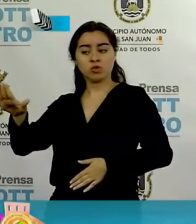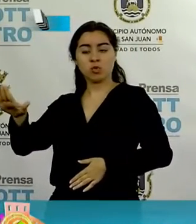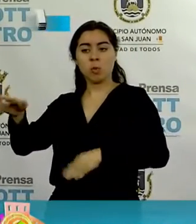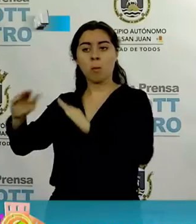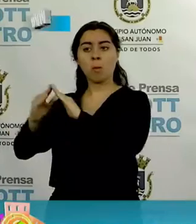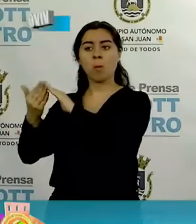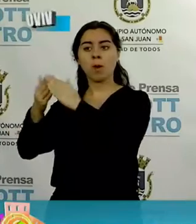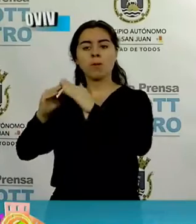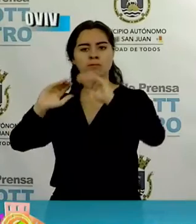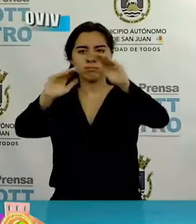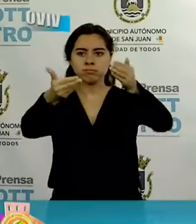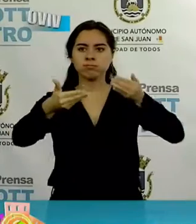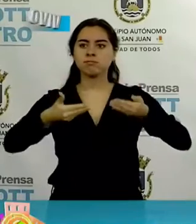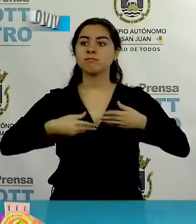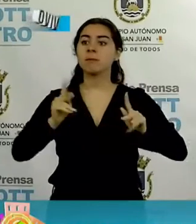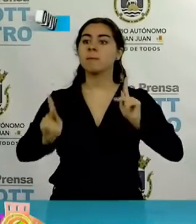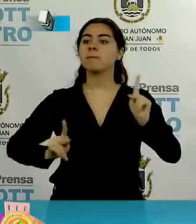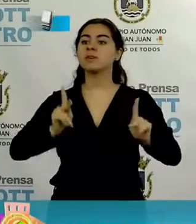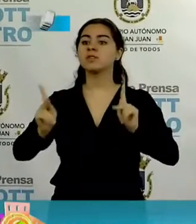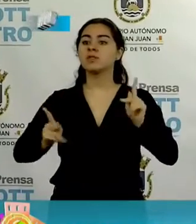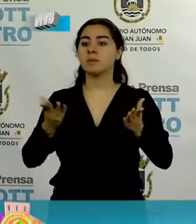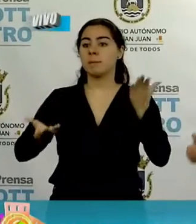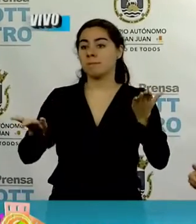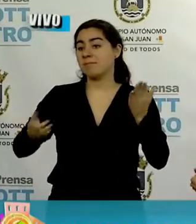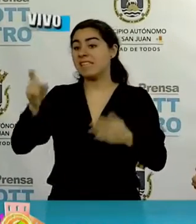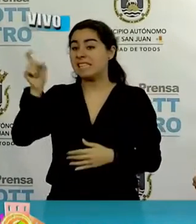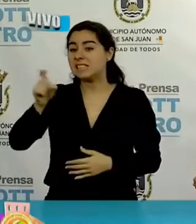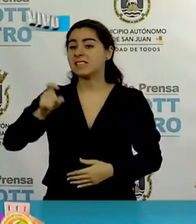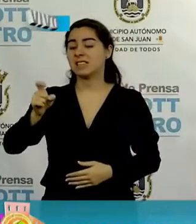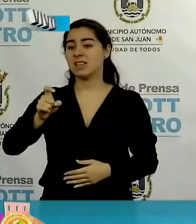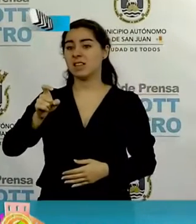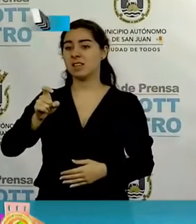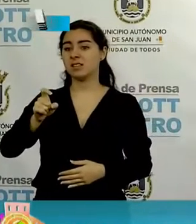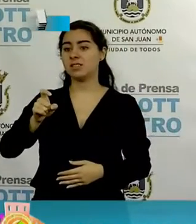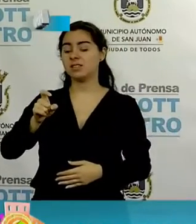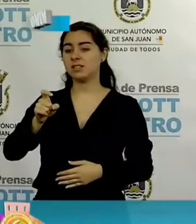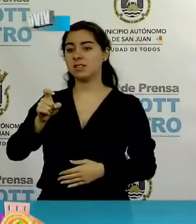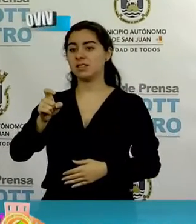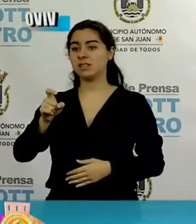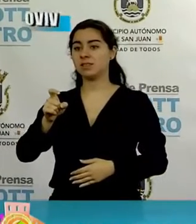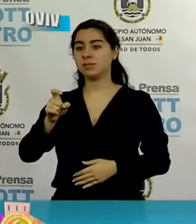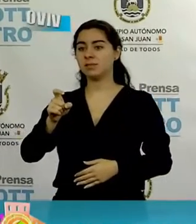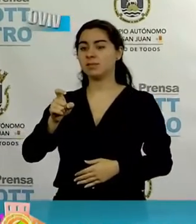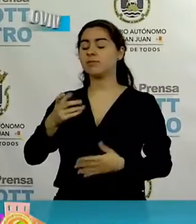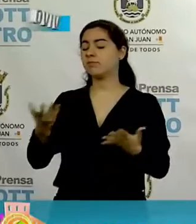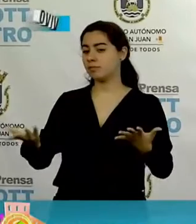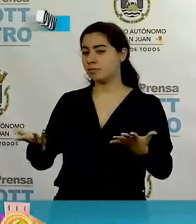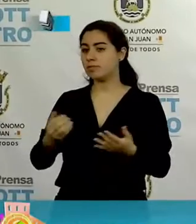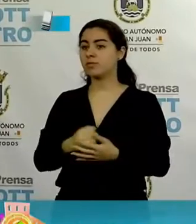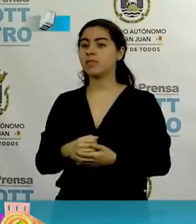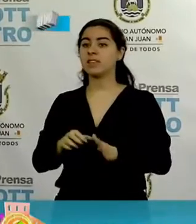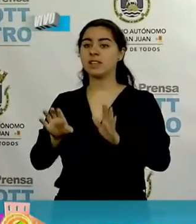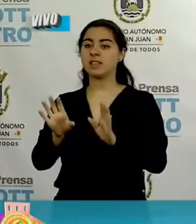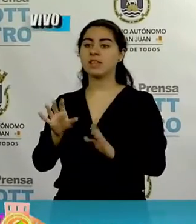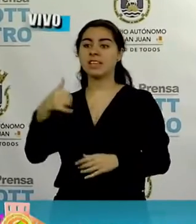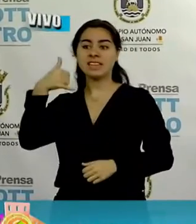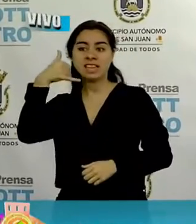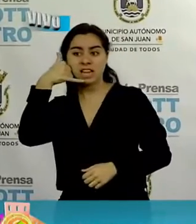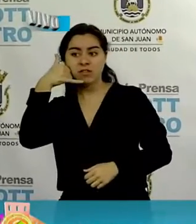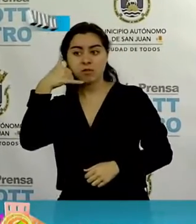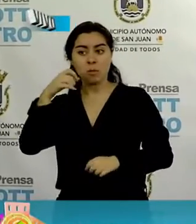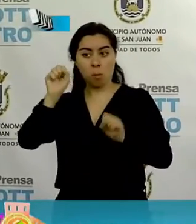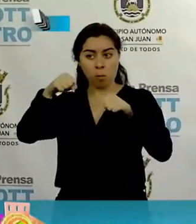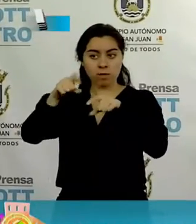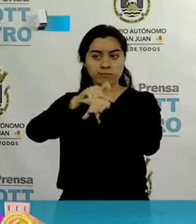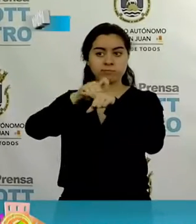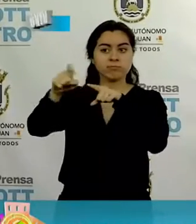a personas que necesiten. Si es que los teléfonos a llamar